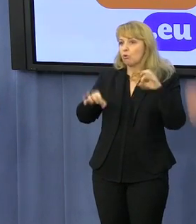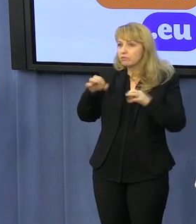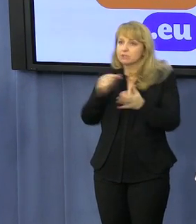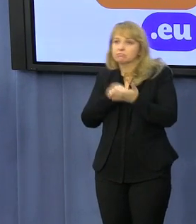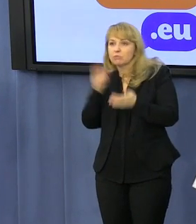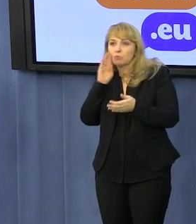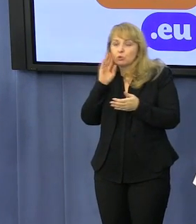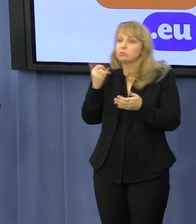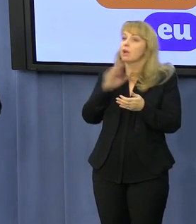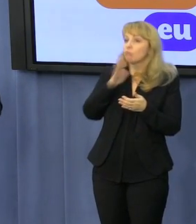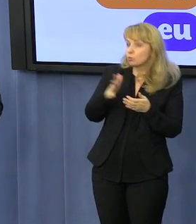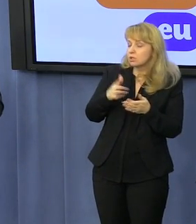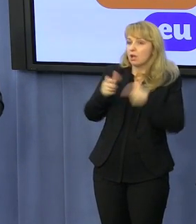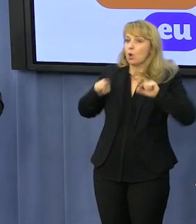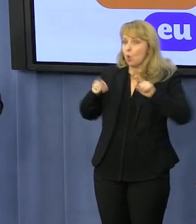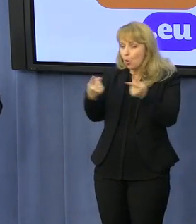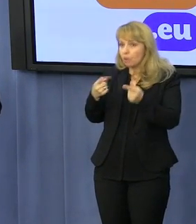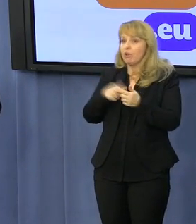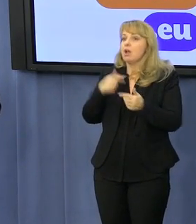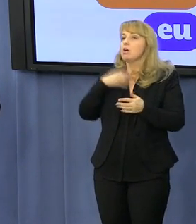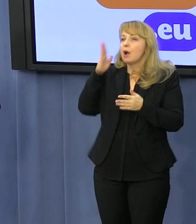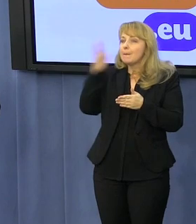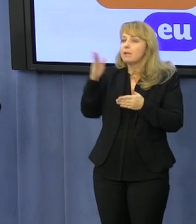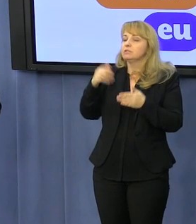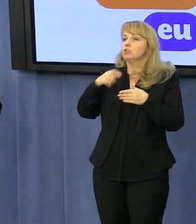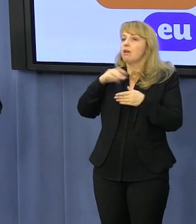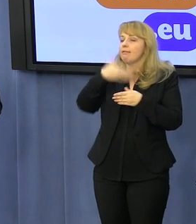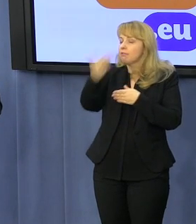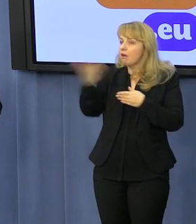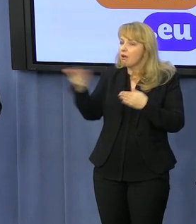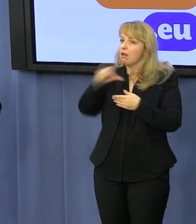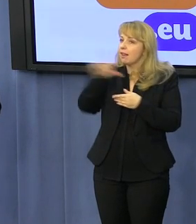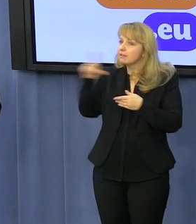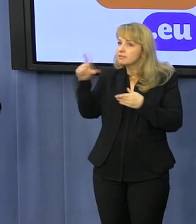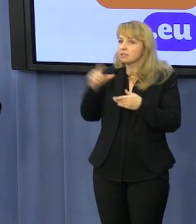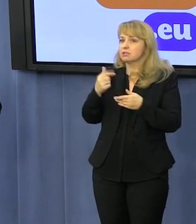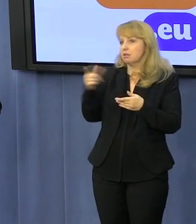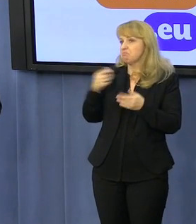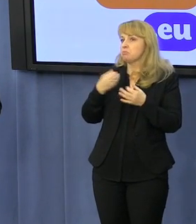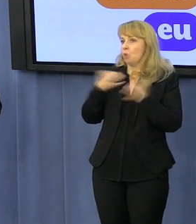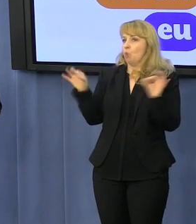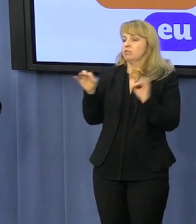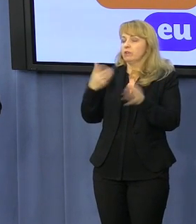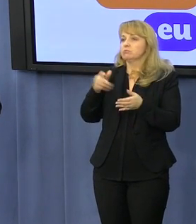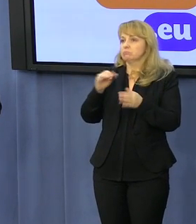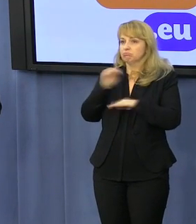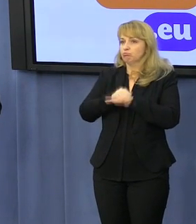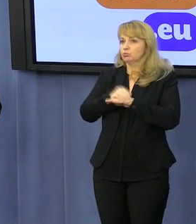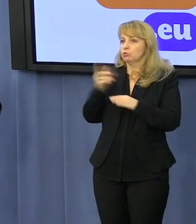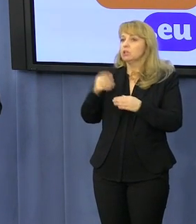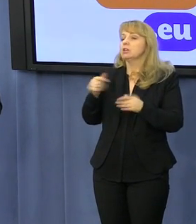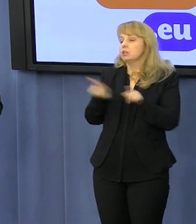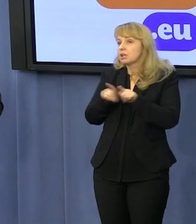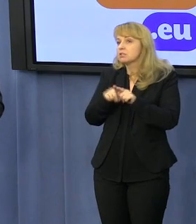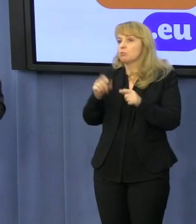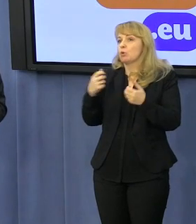odbywało na przykład na Bahamach. Oraz będzie licencjonował, legalizował i na rozsądnym poziomie podatkuje gry w internecie.